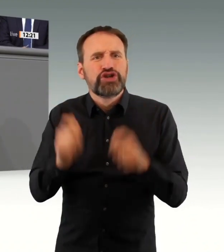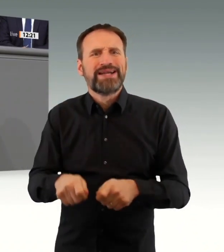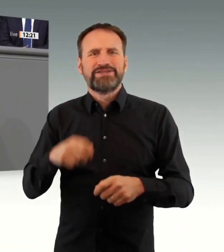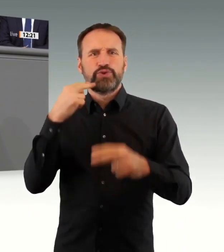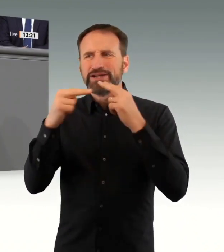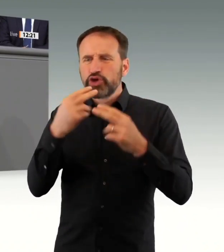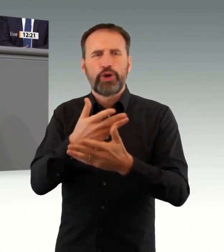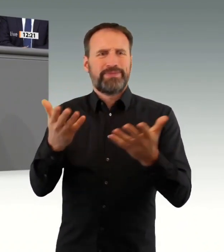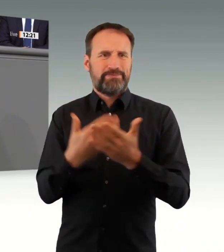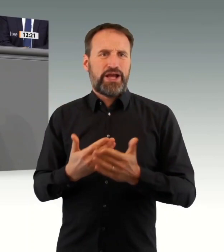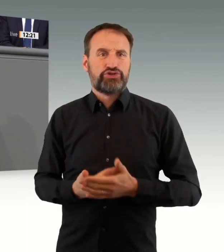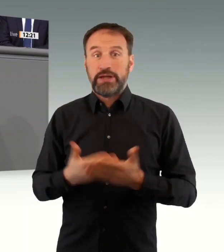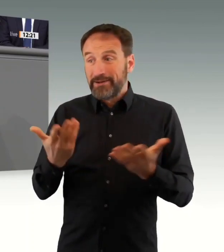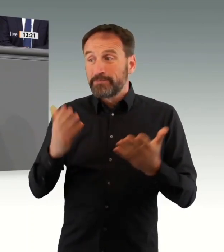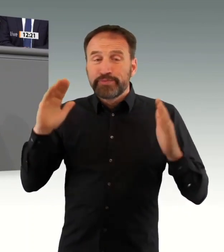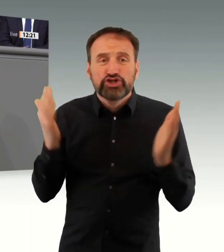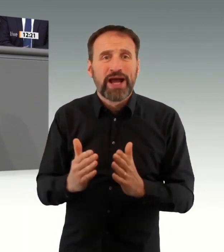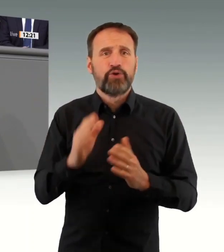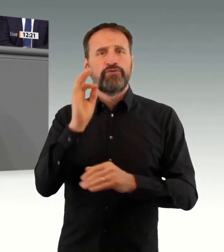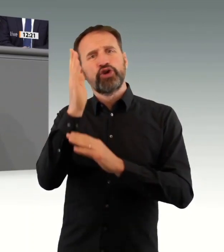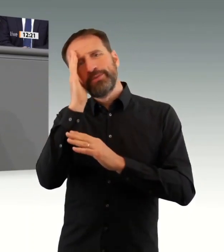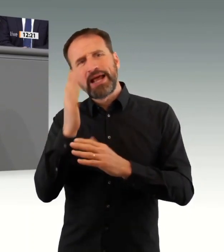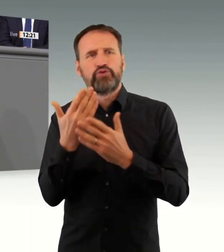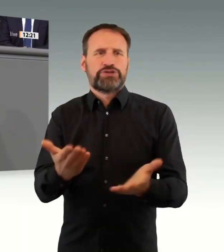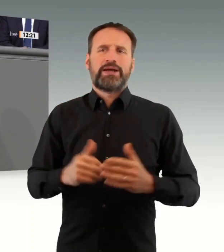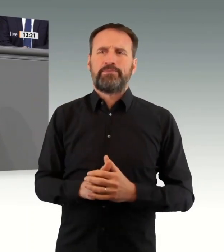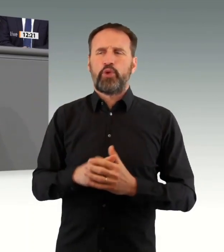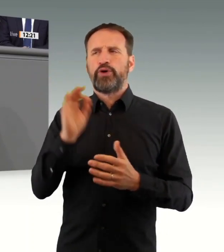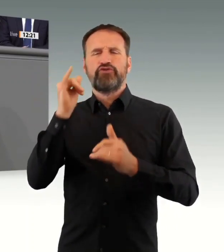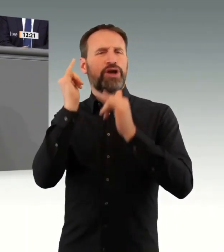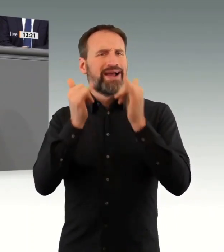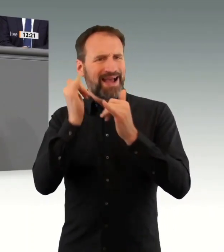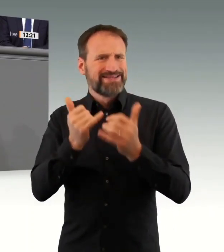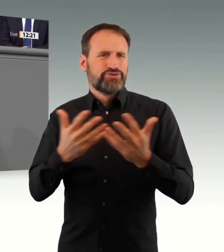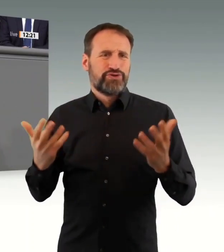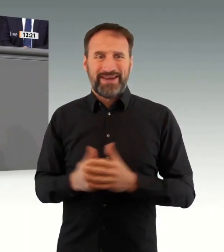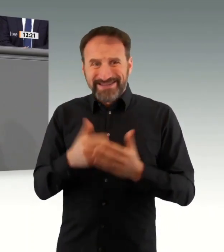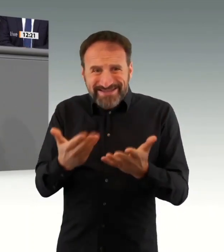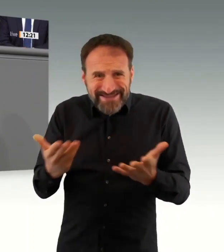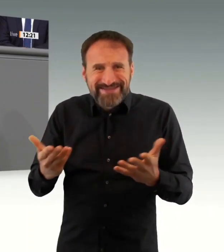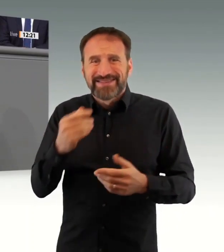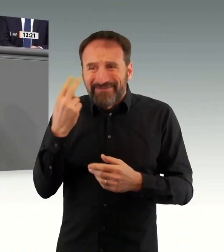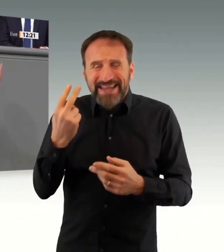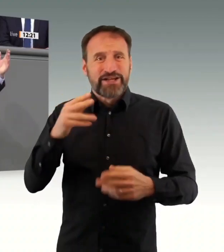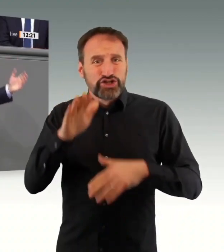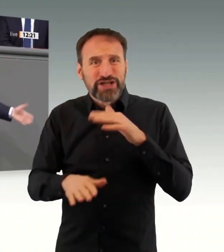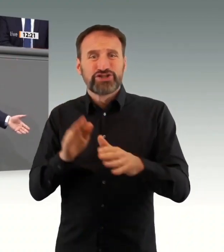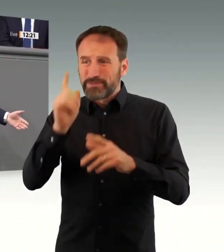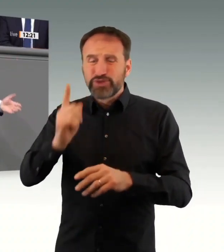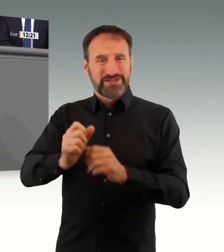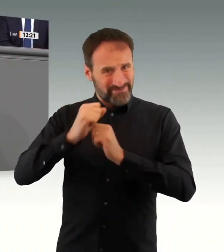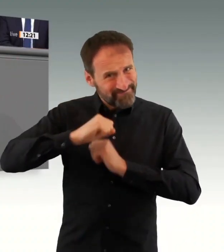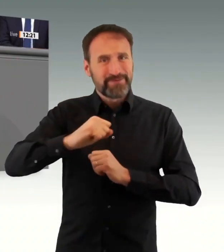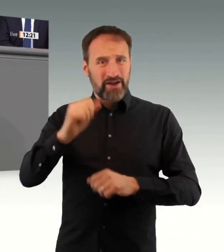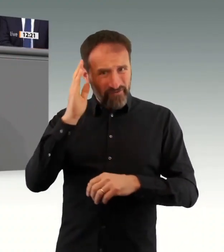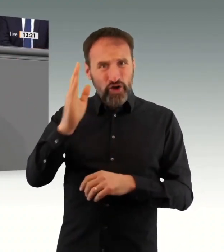Sonderregelungen schaffen, zu Betriebsversammlungen, zu Wahlen und Beschlüssen von Kammern, auch hier 19. März. Ausgleichszahlungen für